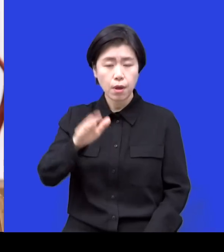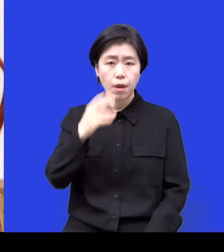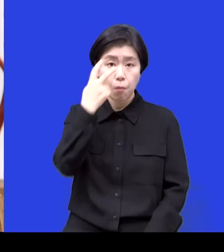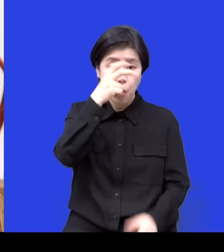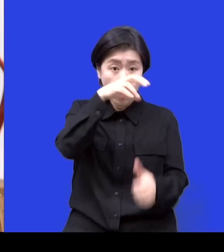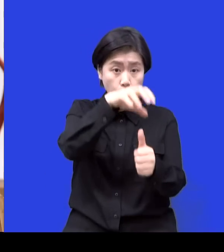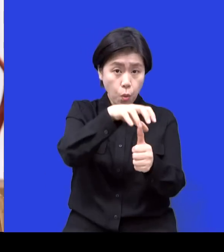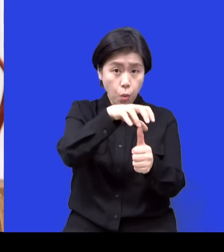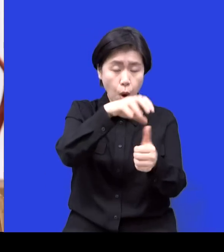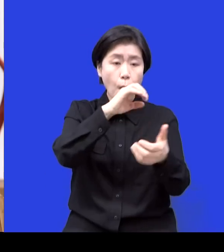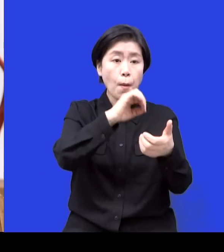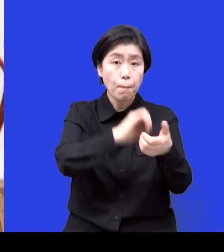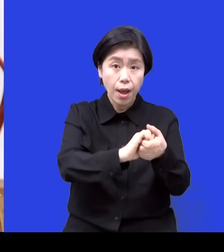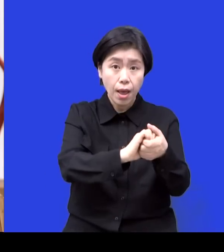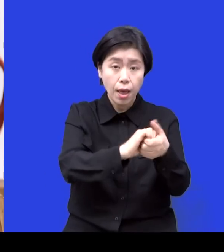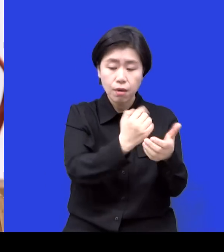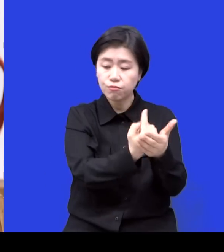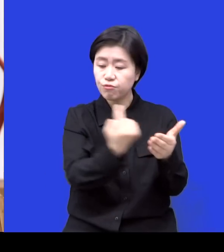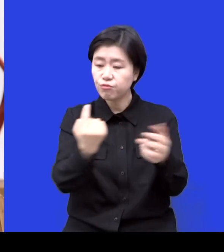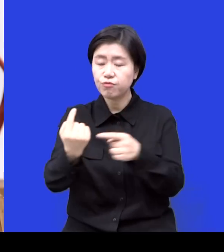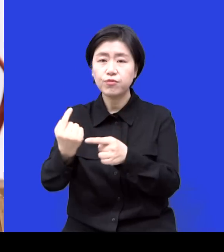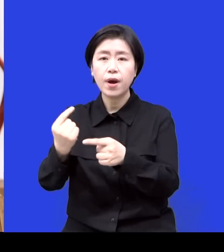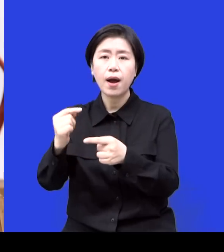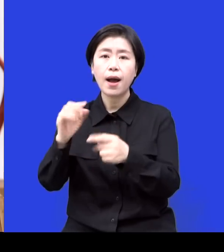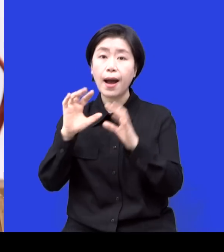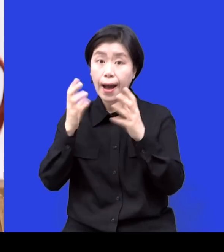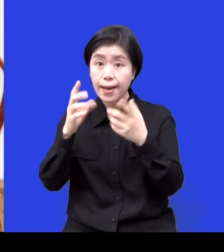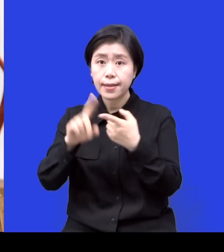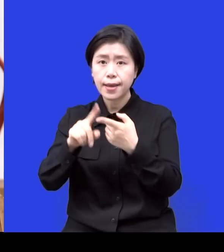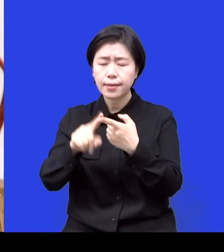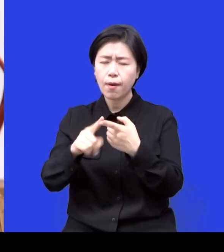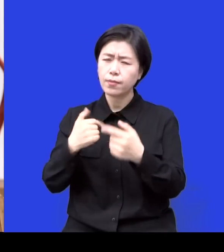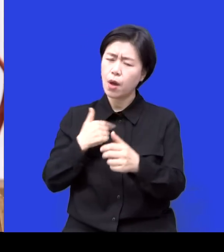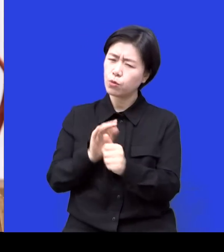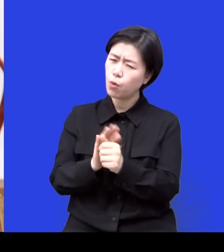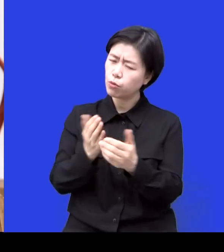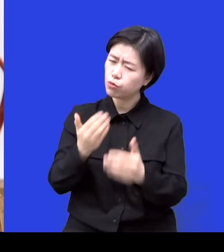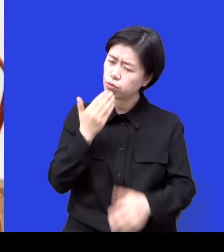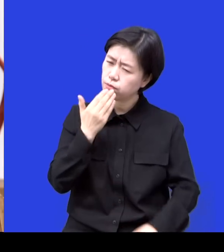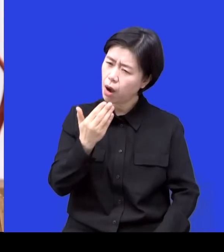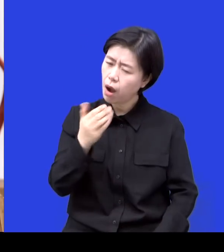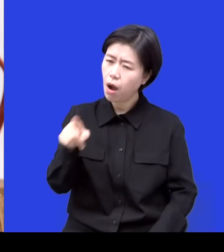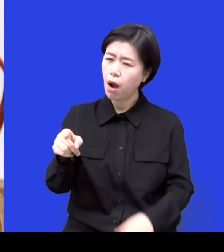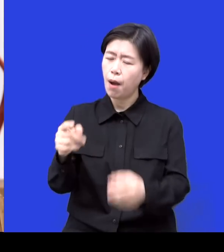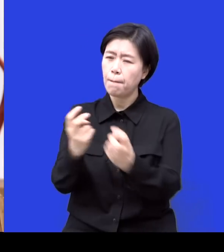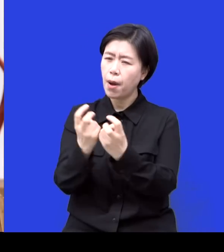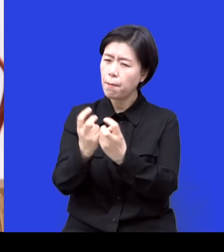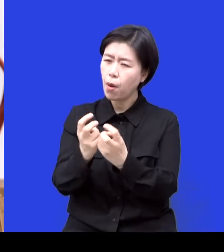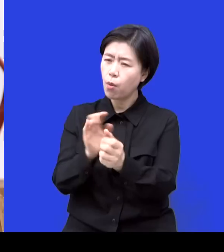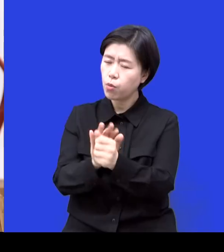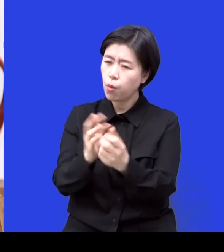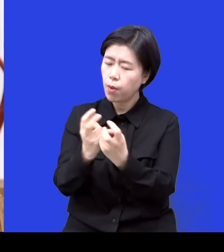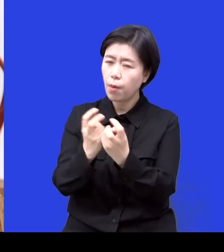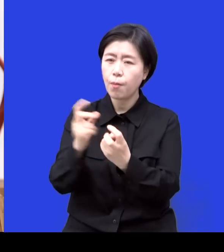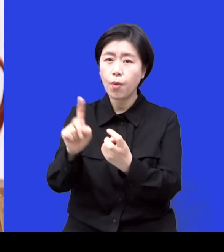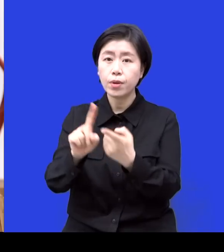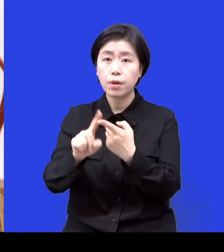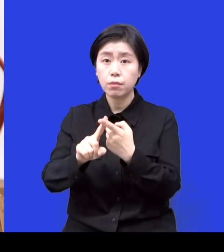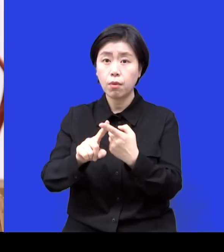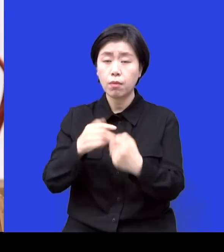아동에 대해서 꽤 오랫동안 고민을 한 적이 있었거든요. 올바른 대책이 뭔가에 대해서 근데 오늘도 아